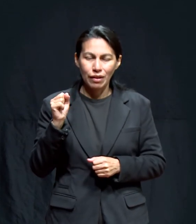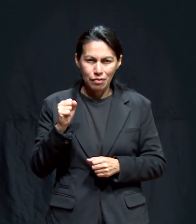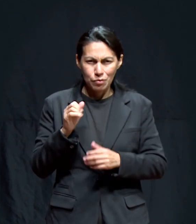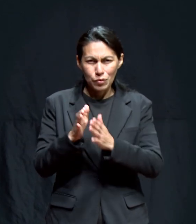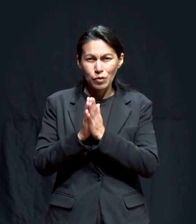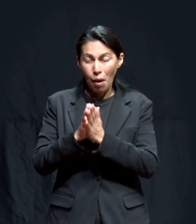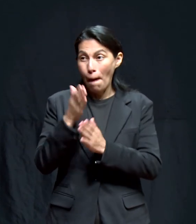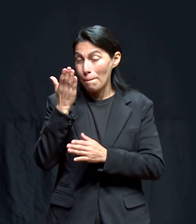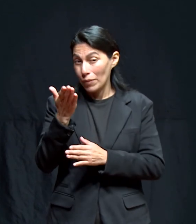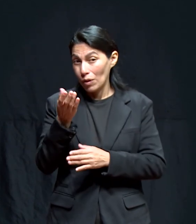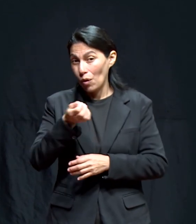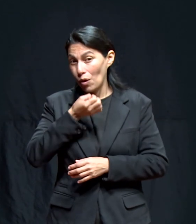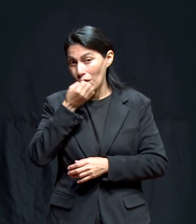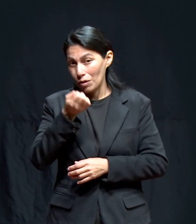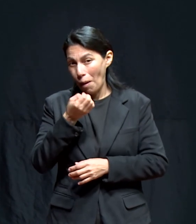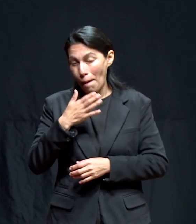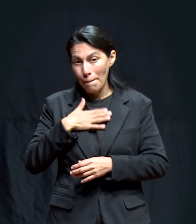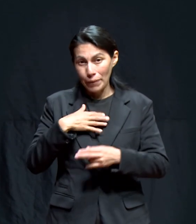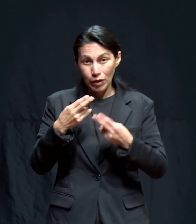mi nuera E hijo